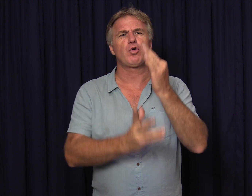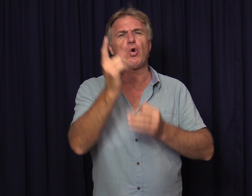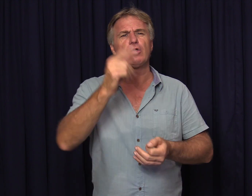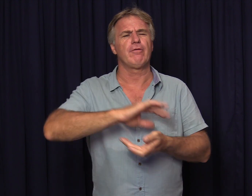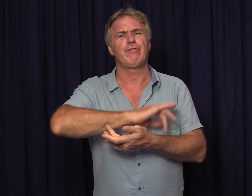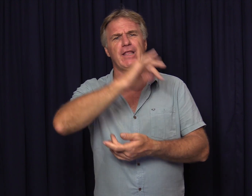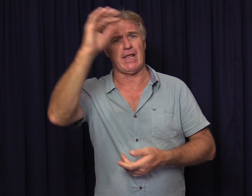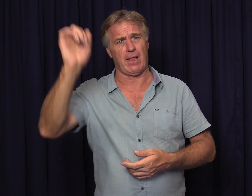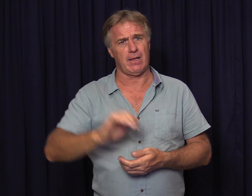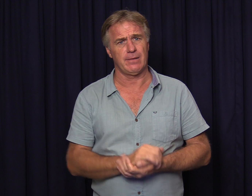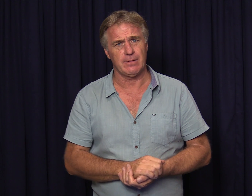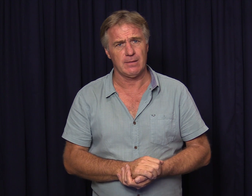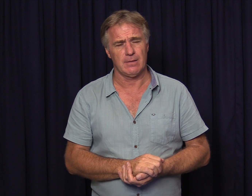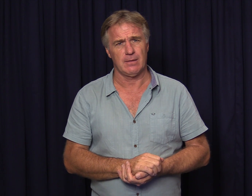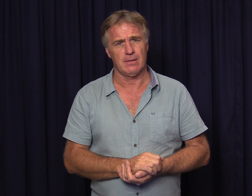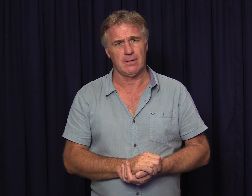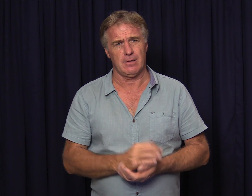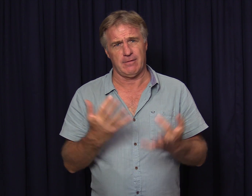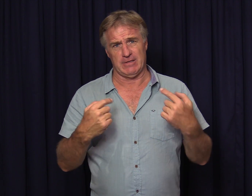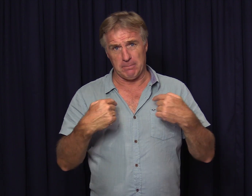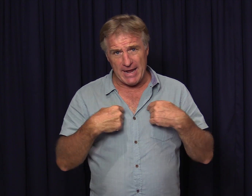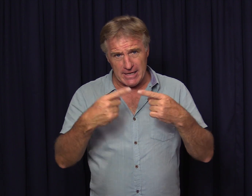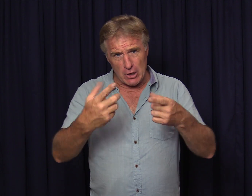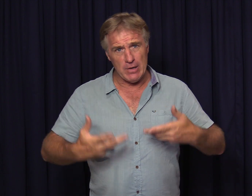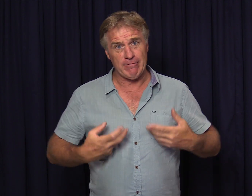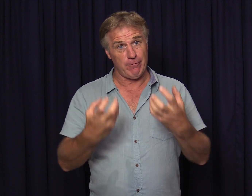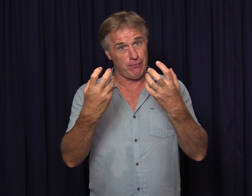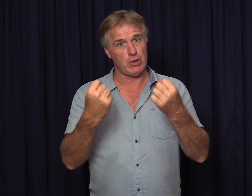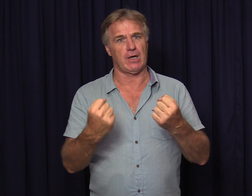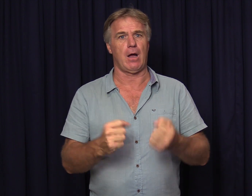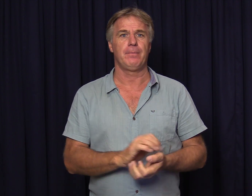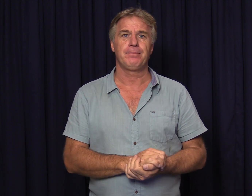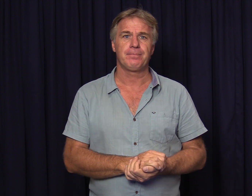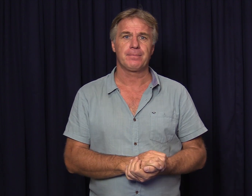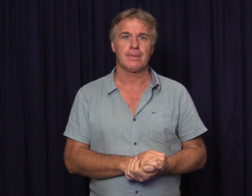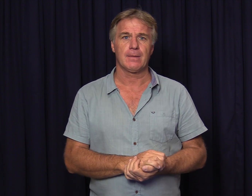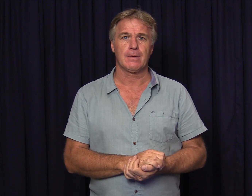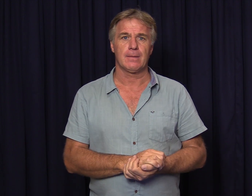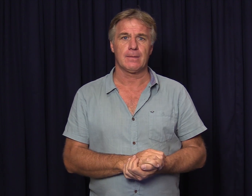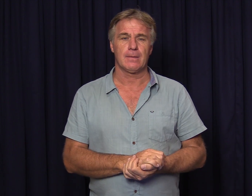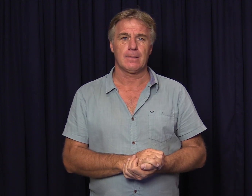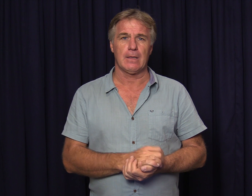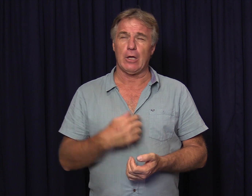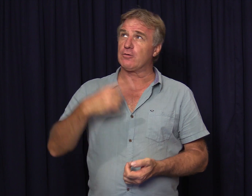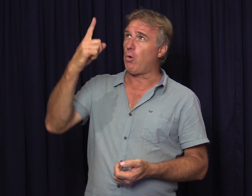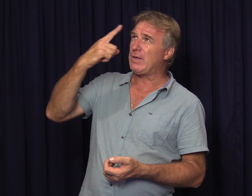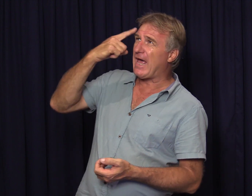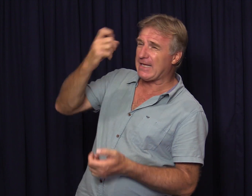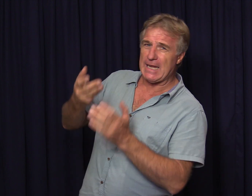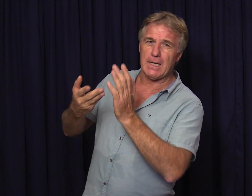God verheerlik en my en jou leven vrug dra en as hom die erkenning